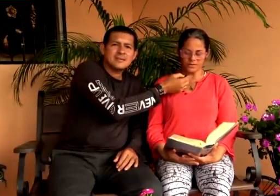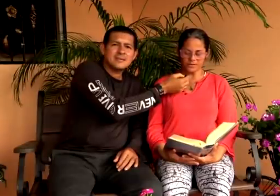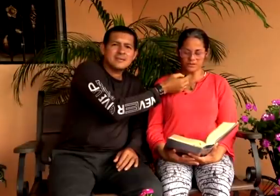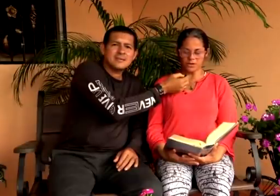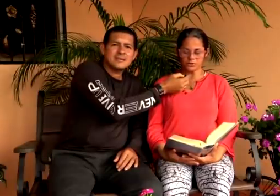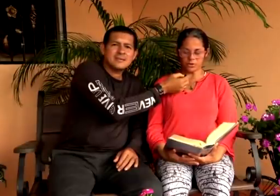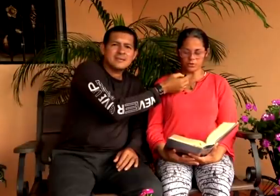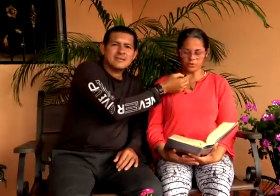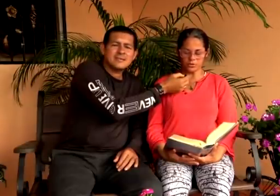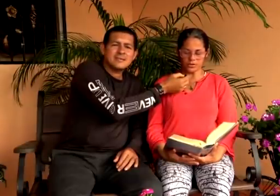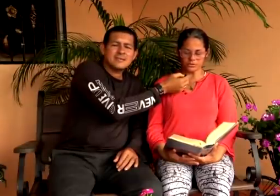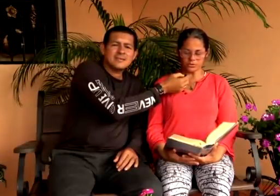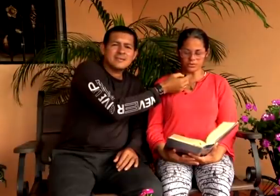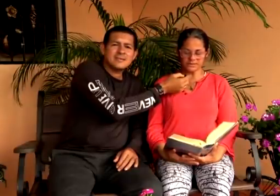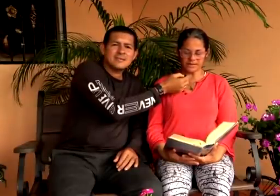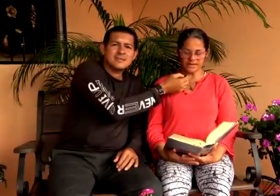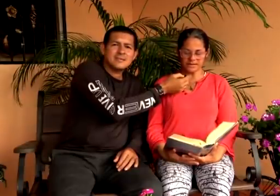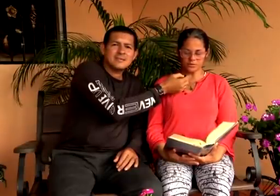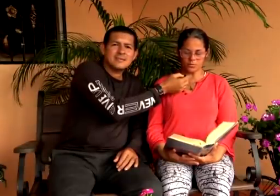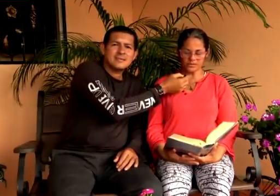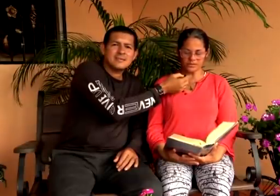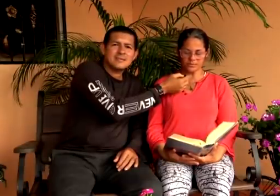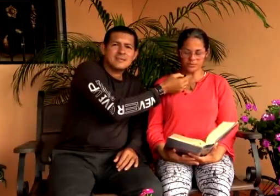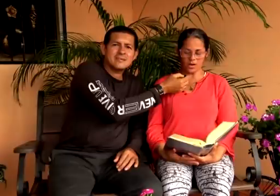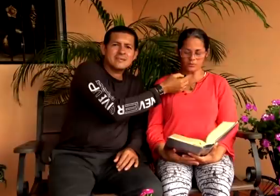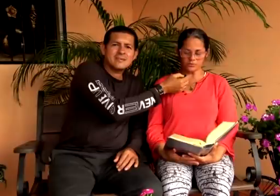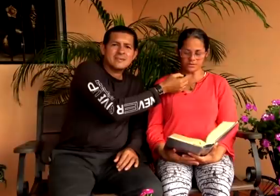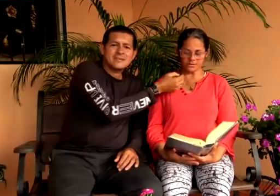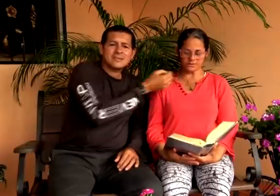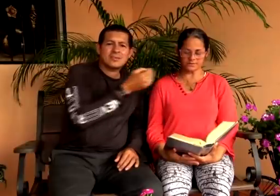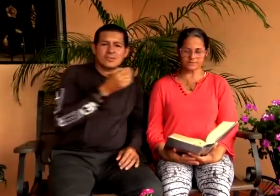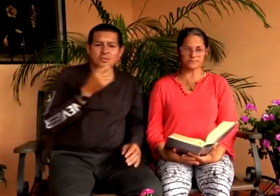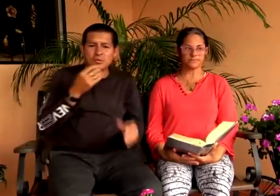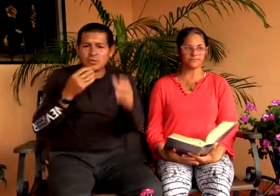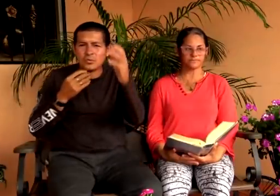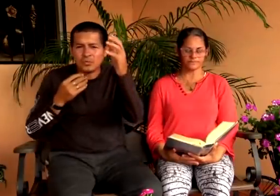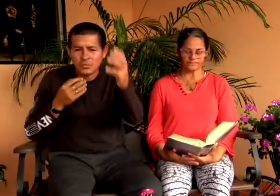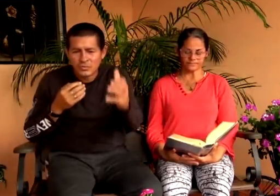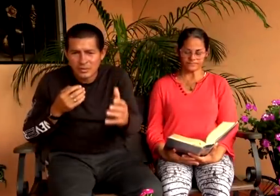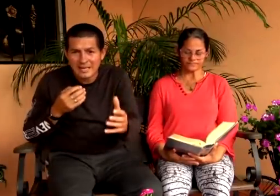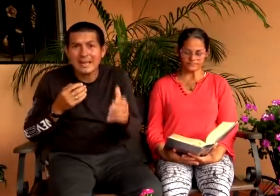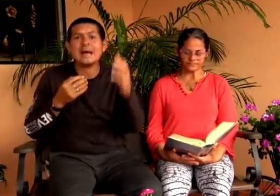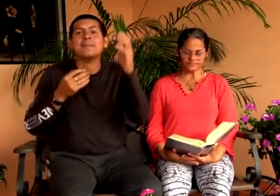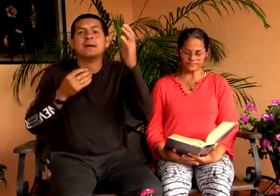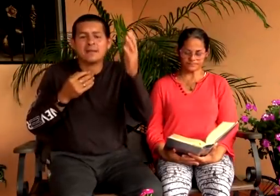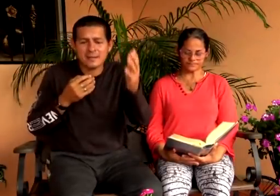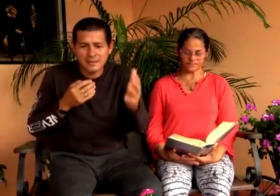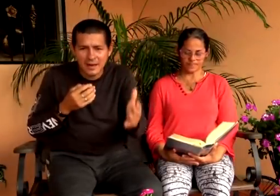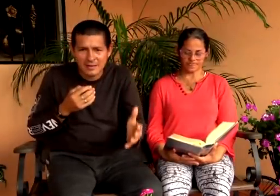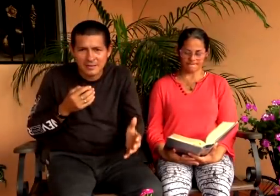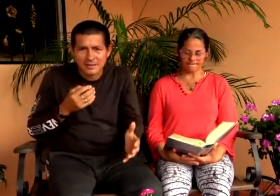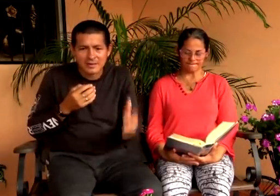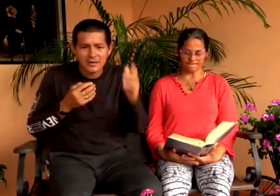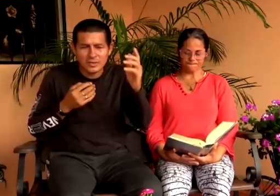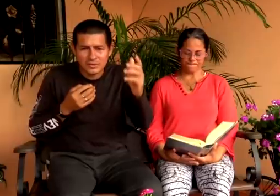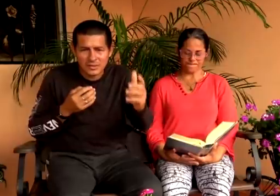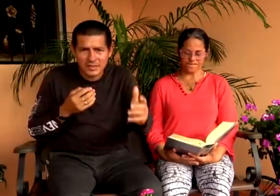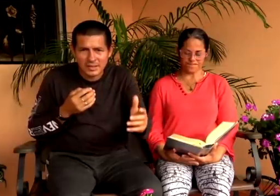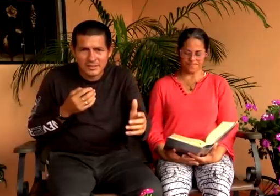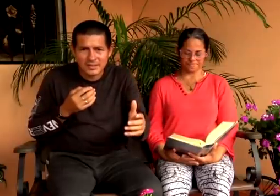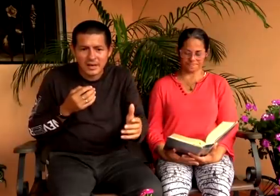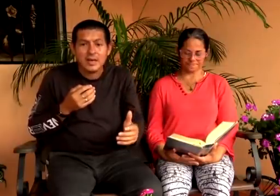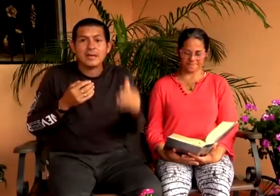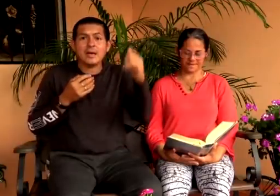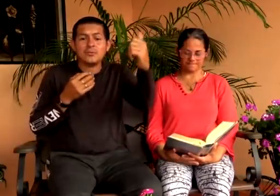a cumplir todo lo que yo les he encomendado a ustedes todo la verdad que hay una